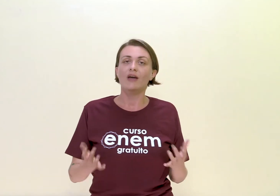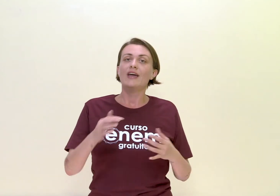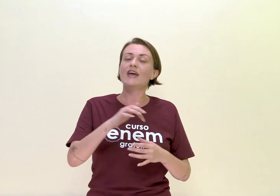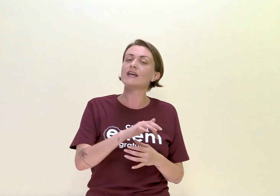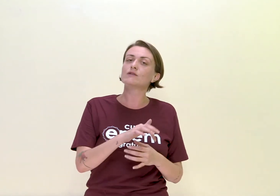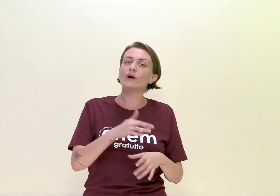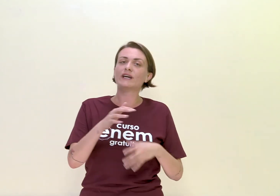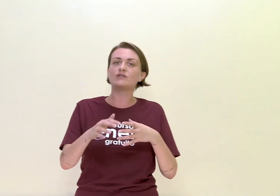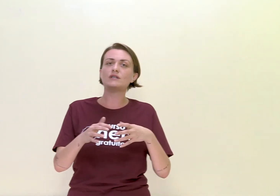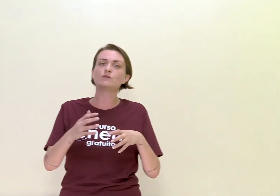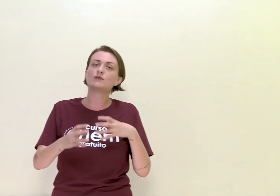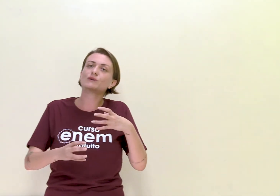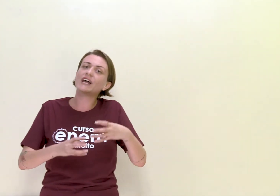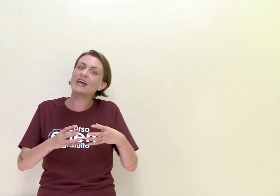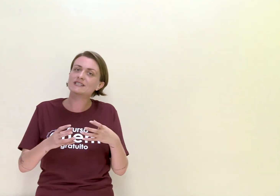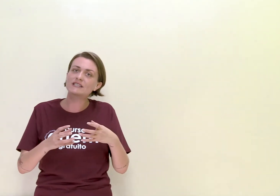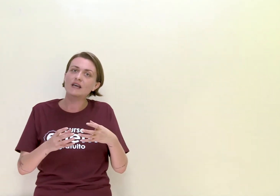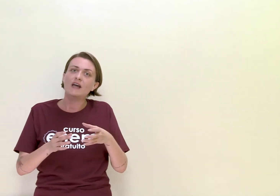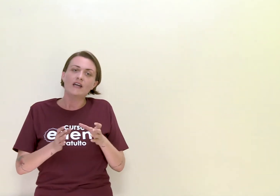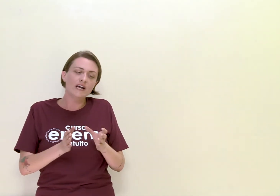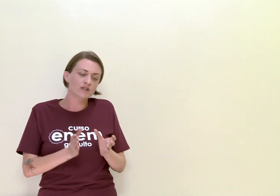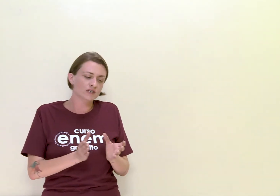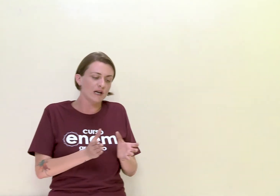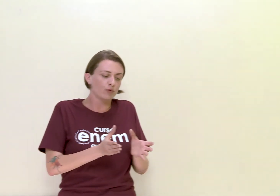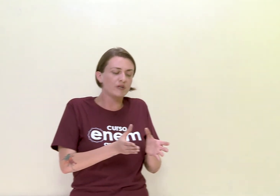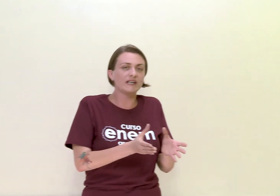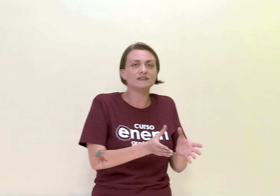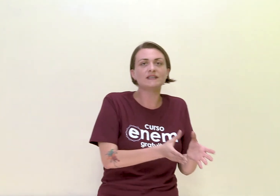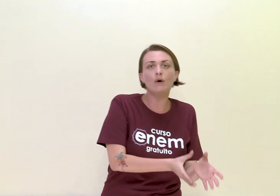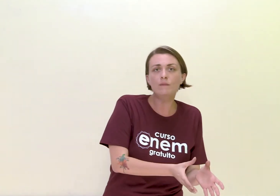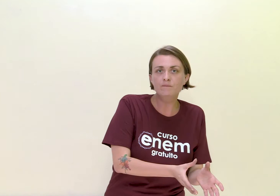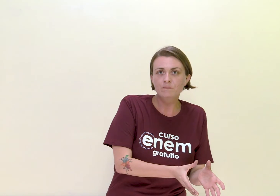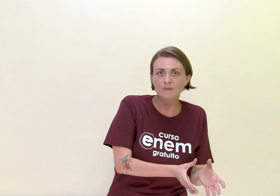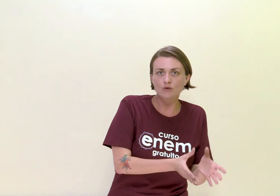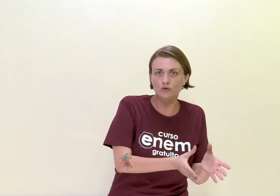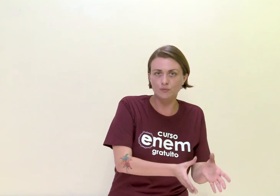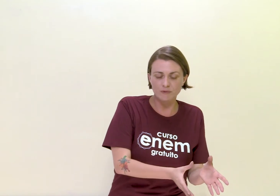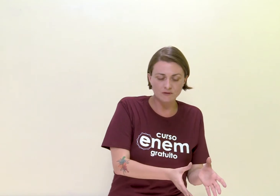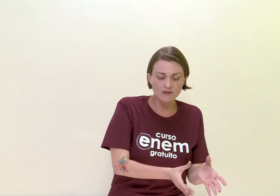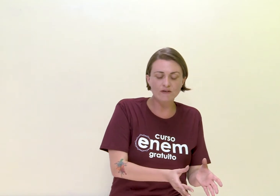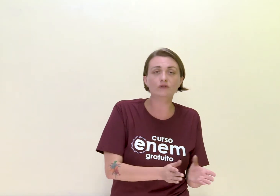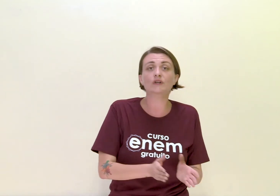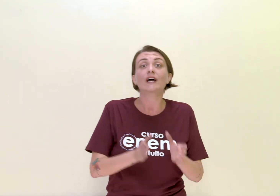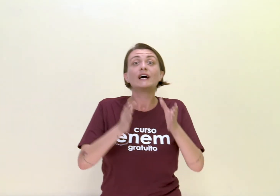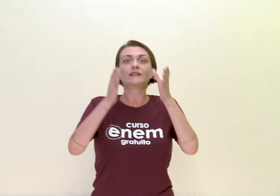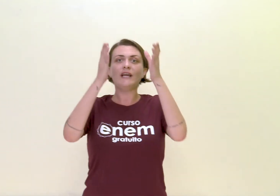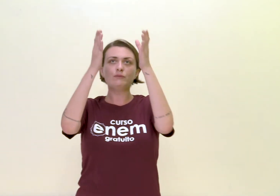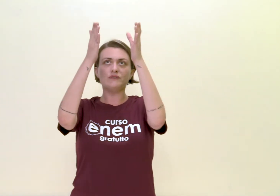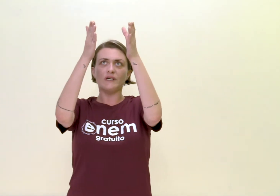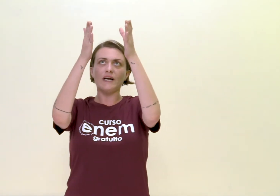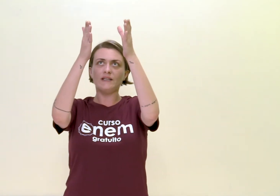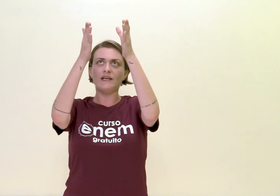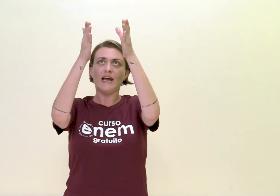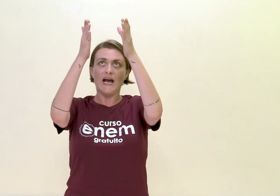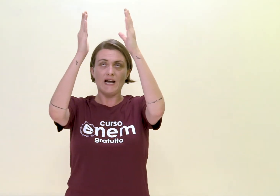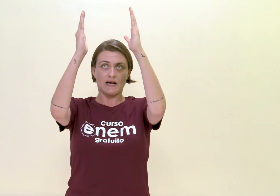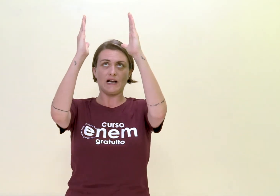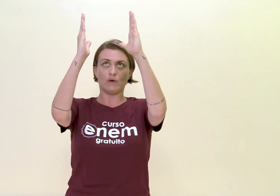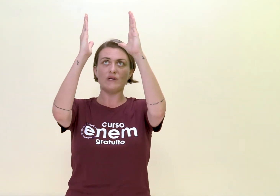E aí, no arcadismo, isso cresce. E a gente tem a publicação dos primeiros livros, temos aqui o